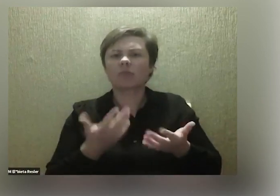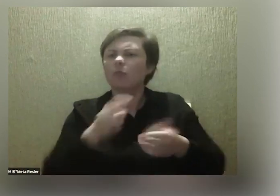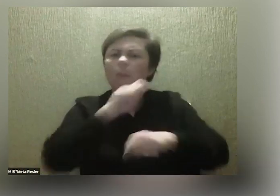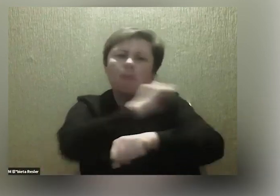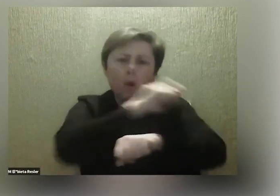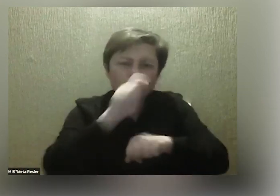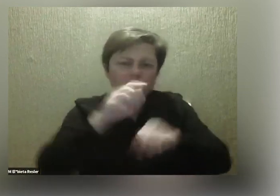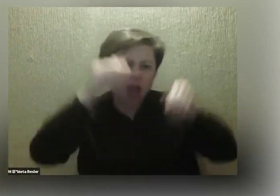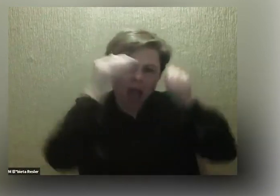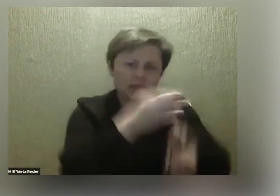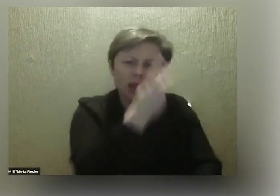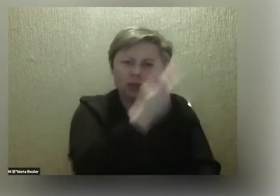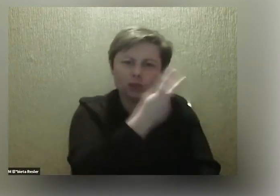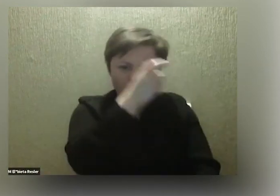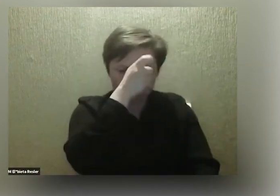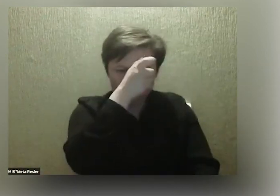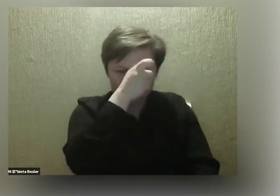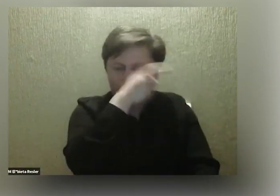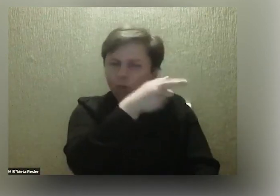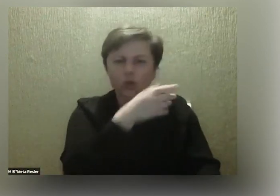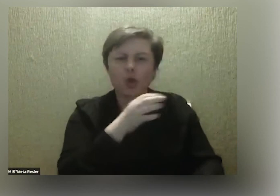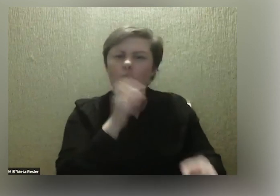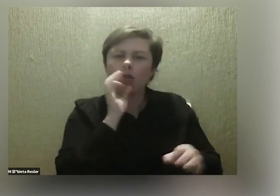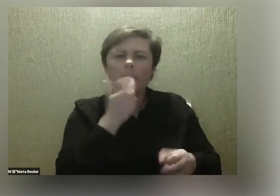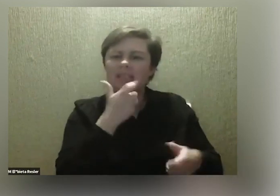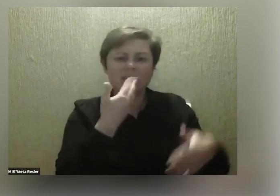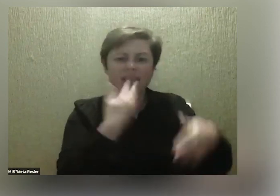dla drugiego człowieka, bo to też nic dobrego z tego nie wychodzi na ogół,